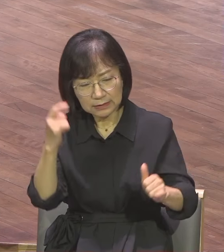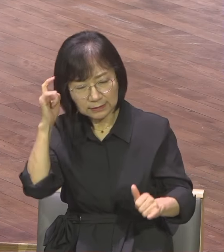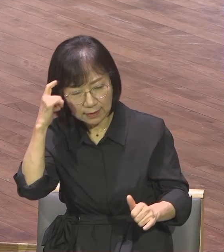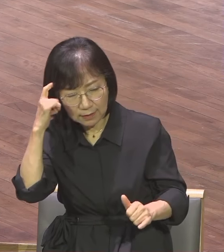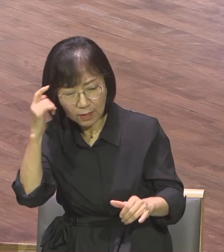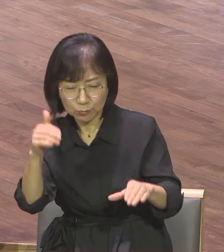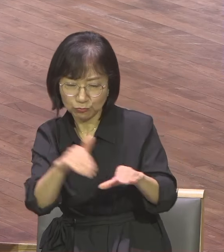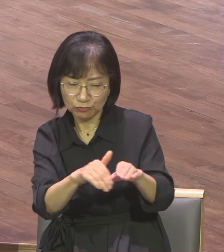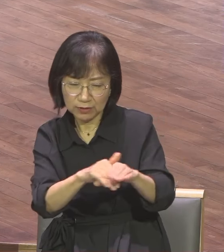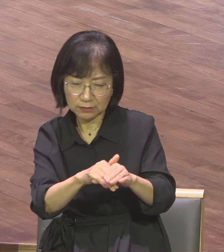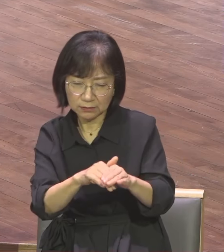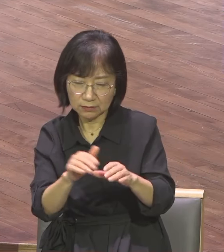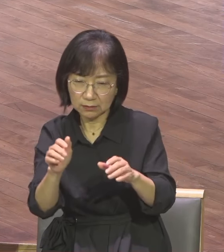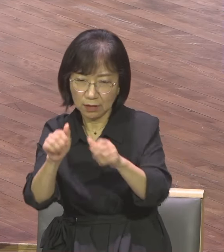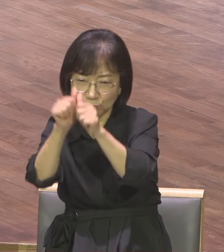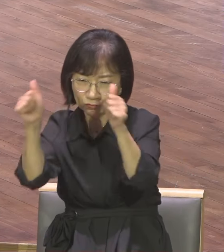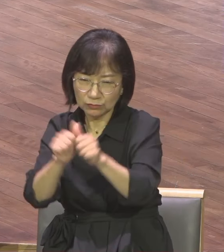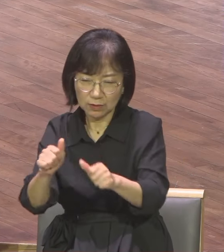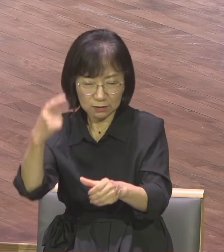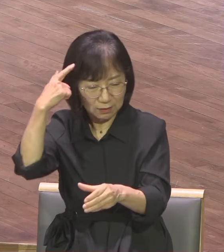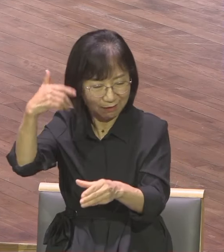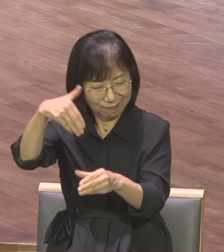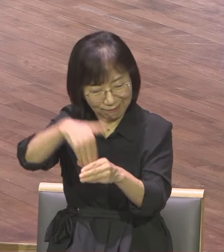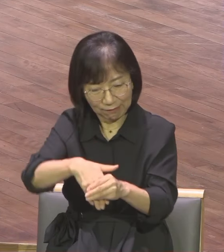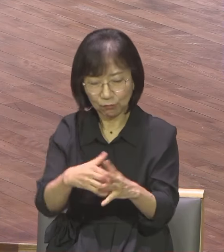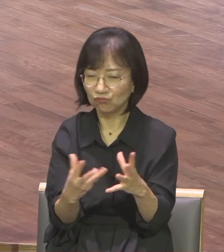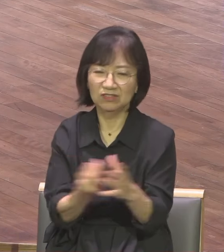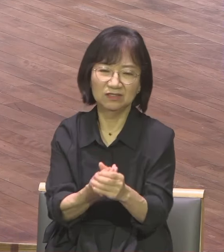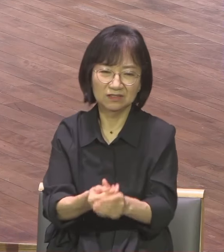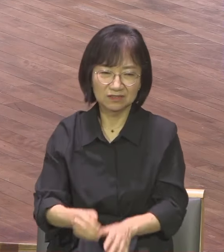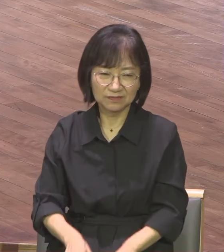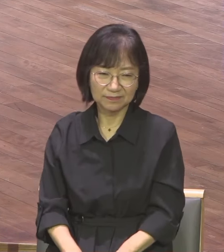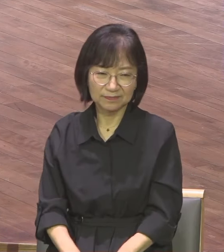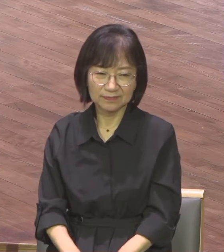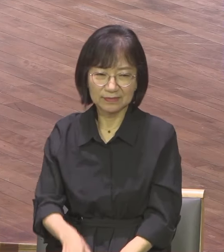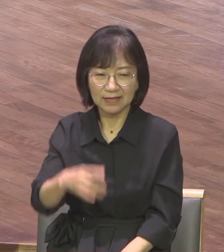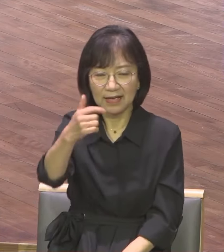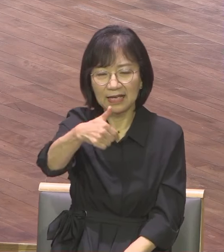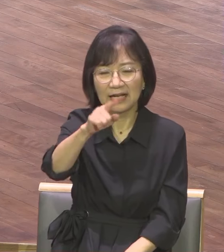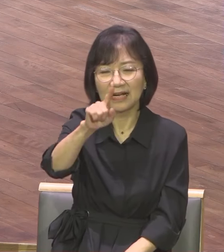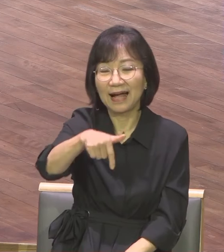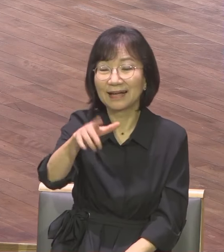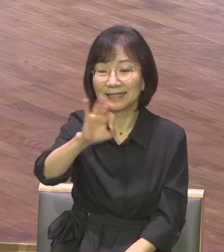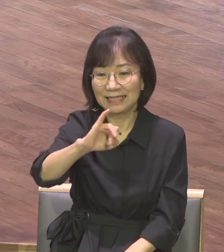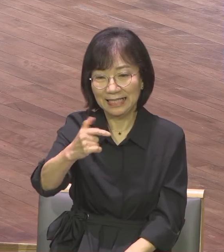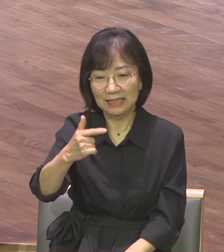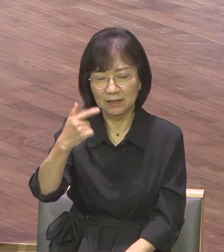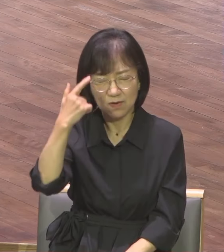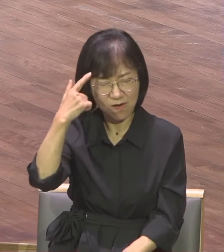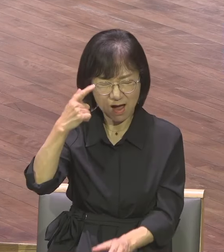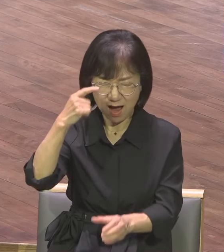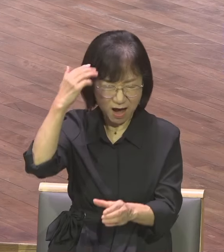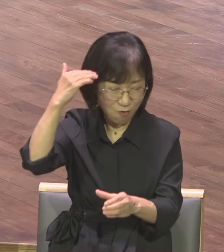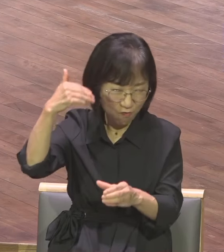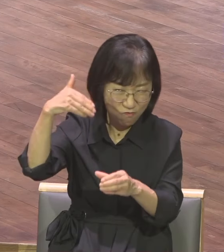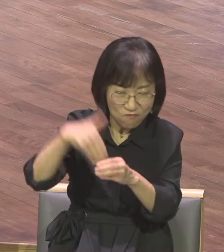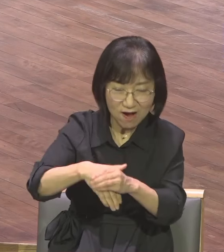각인될 거예요 아니 구원 받는다고 쉽게 떠납니까? 아니 구원 받는다고 그 습관이 쉽게 떠납니까? 말이